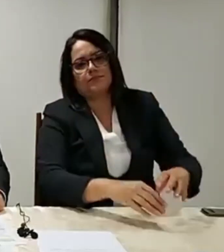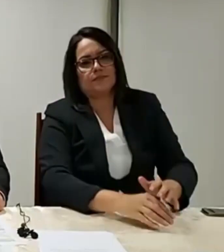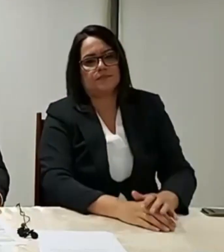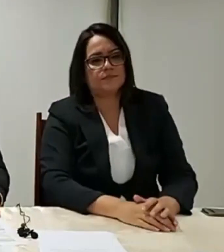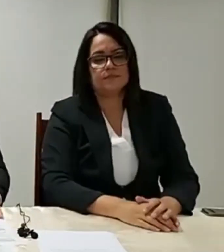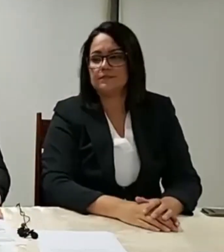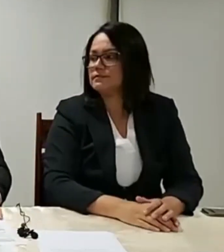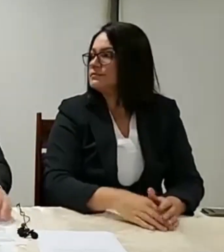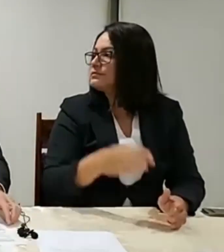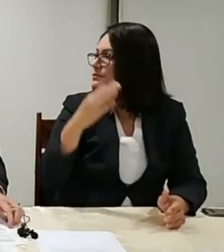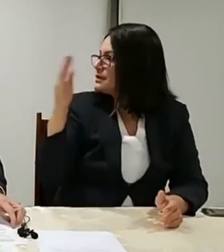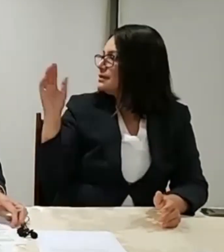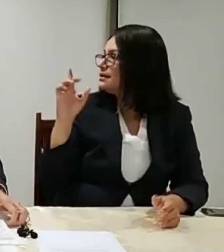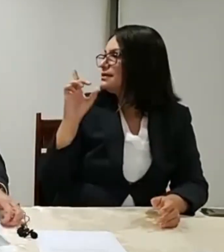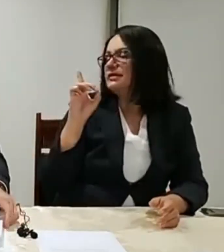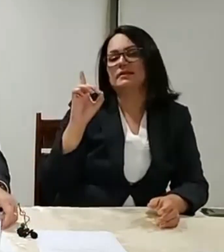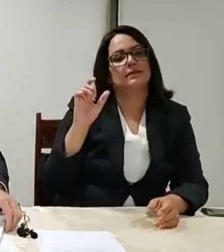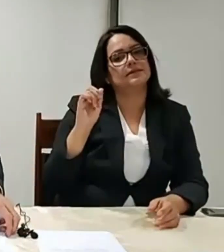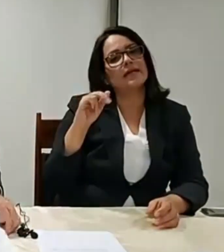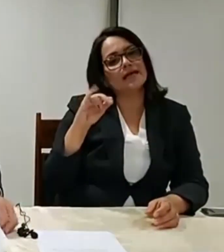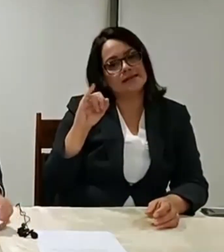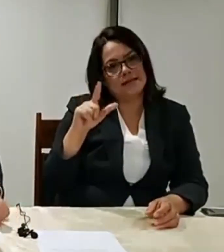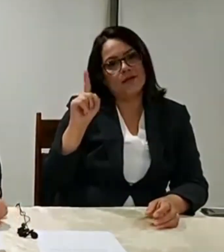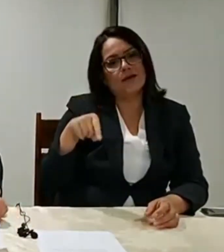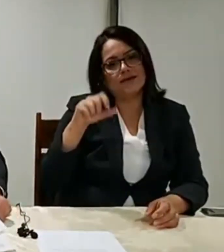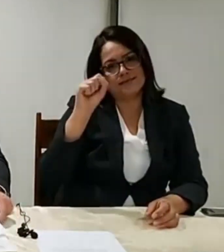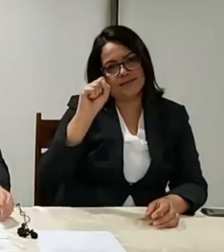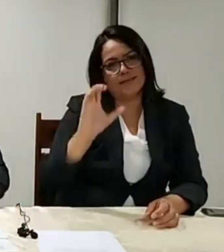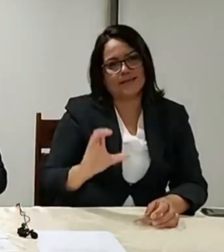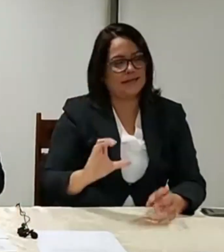Estou aqui com o Daniel, lá de Santa Catarina.